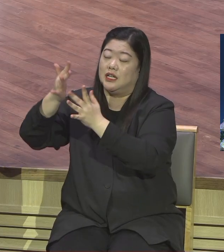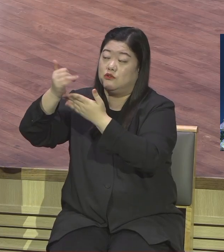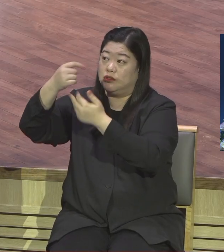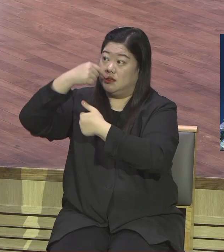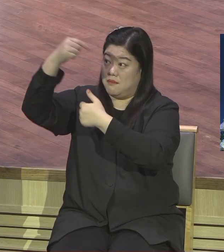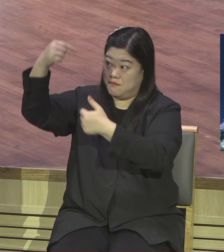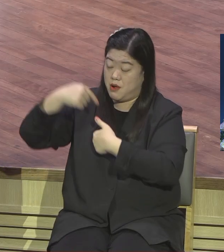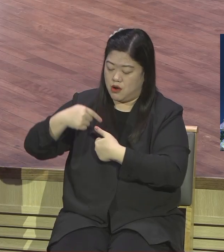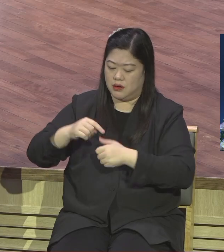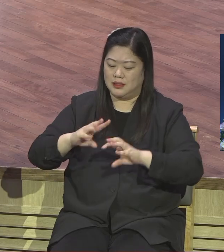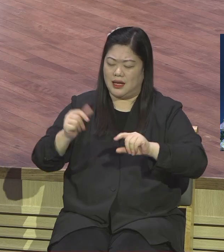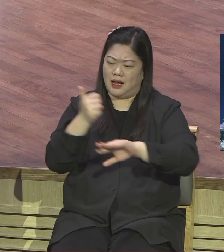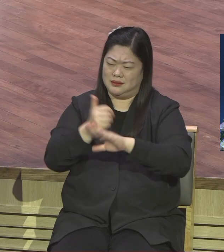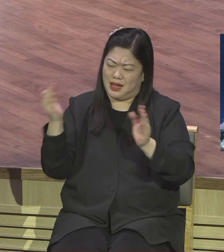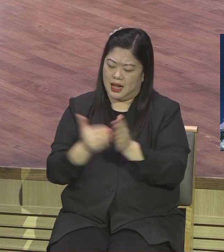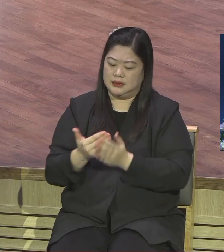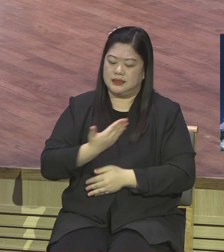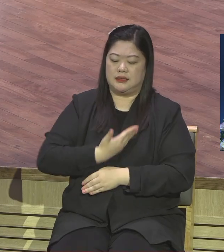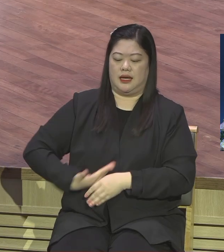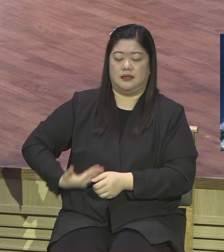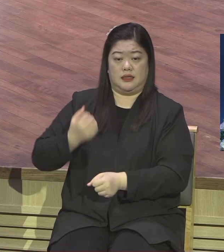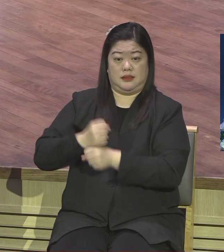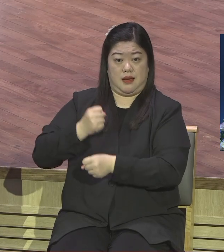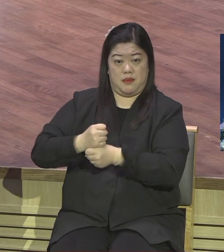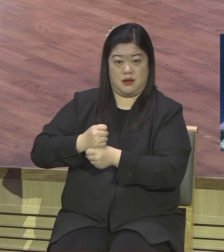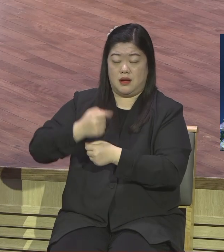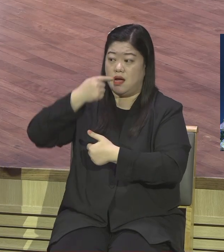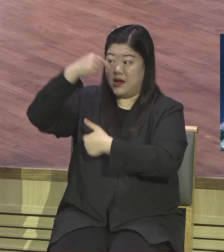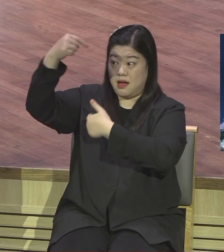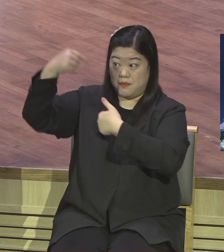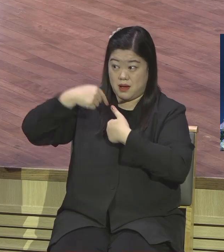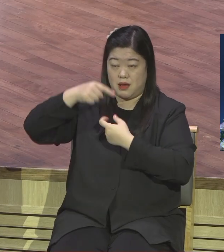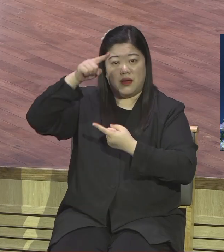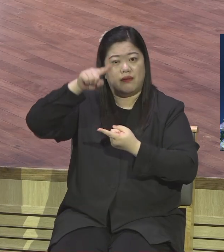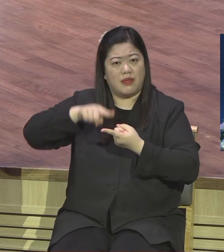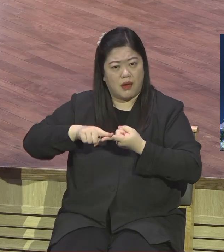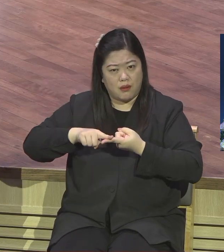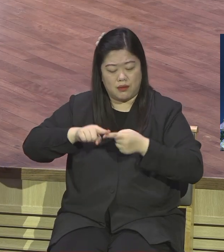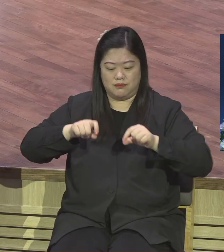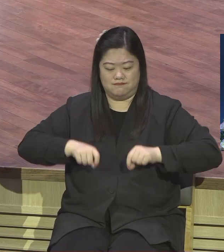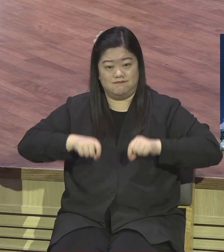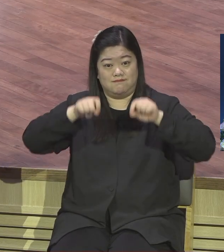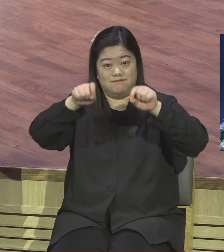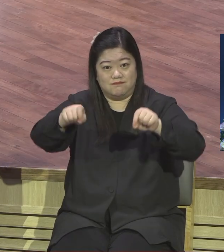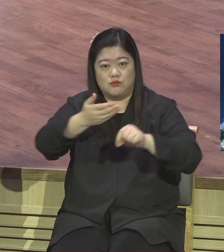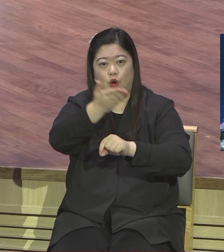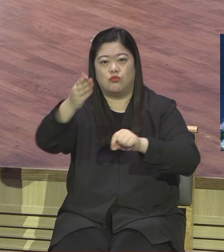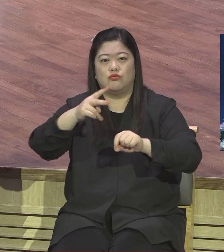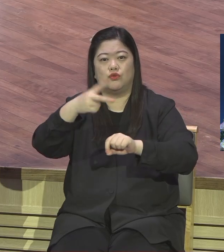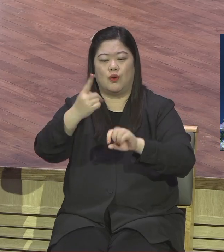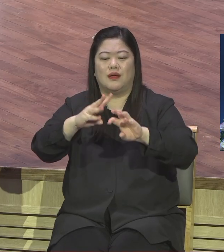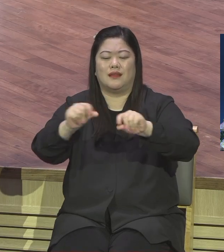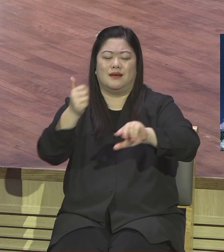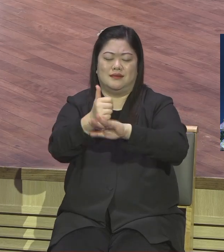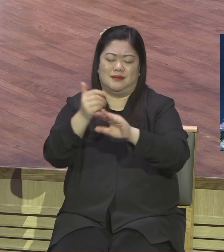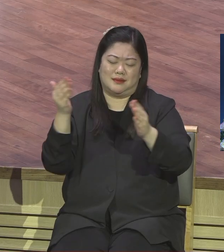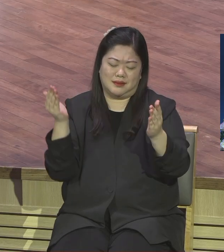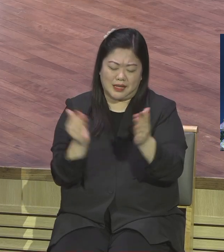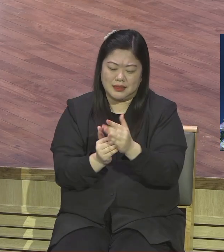전도와 성교의 비전 절대 제자의 비전을 가세 품고 땅 끝까지 정인되는 그러한 삶을 사시기